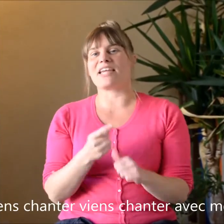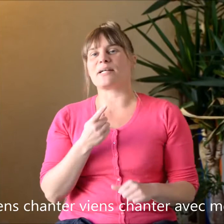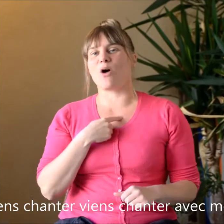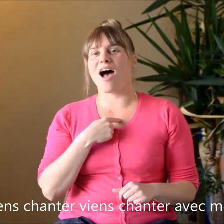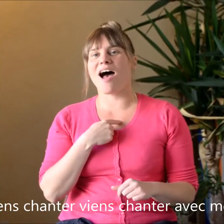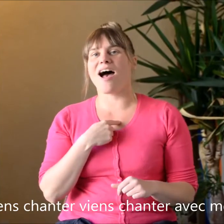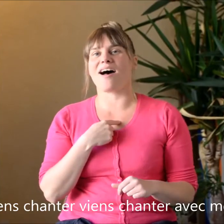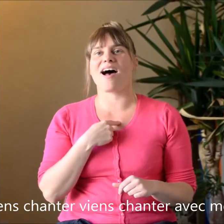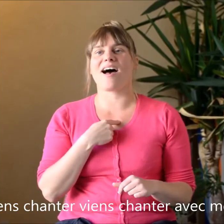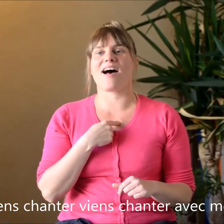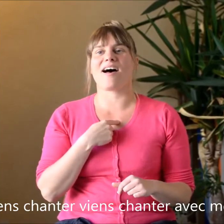moi